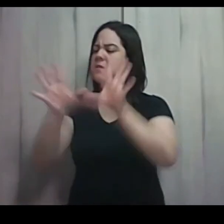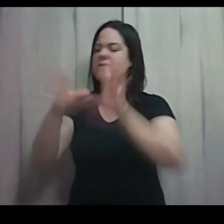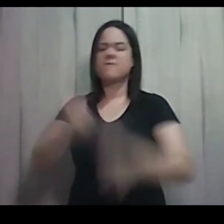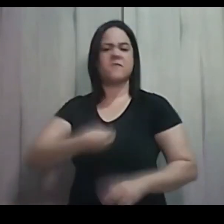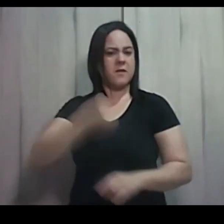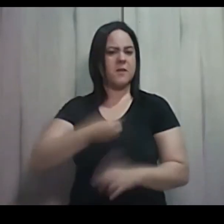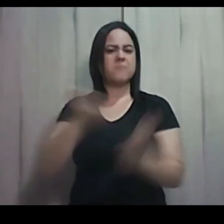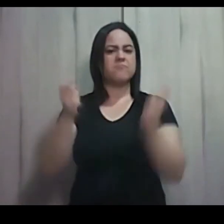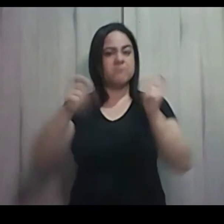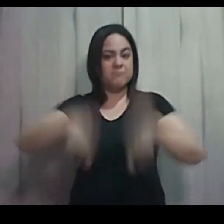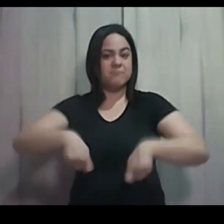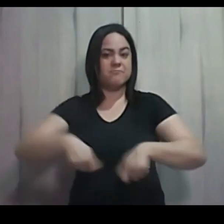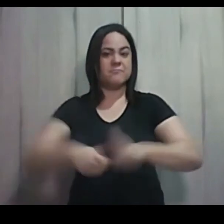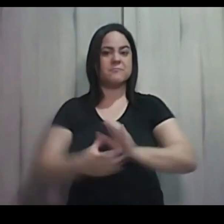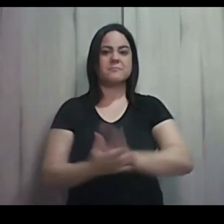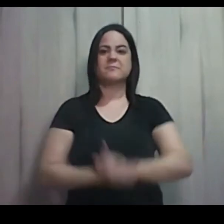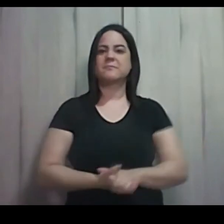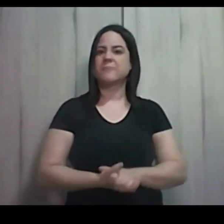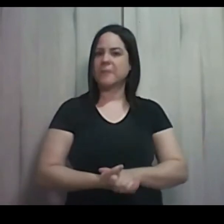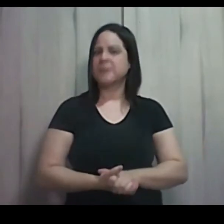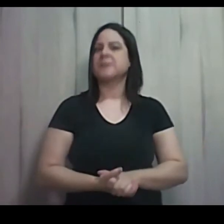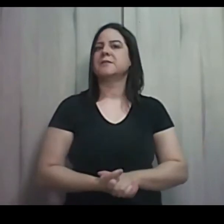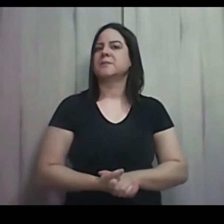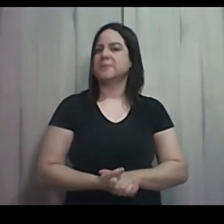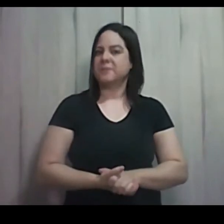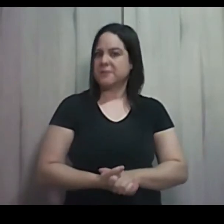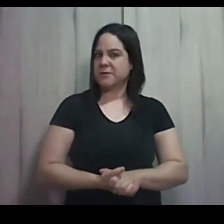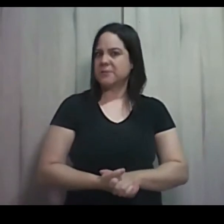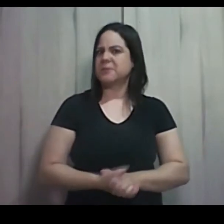Olha! Cruel, cara! Cruel!